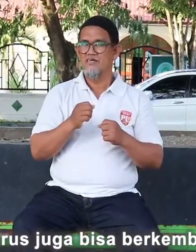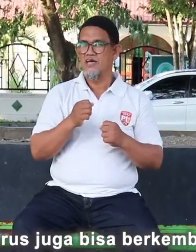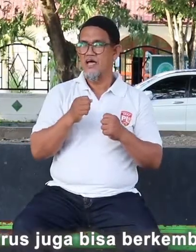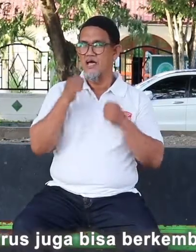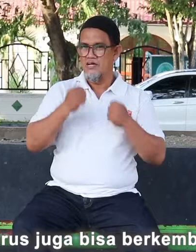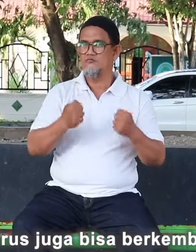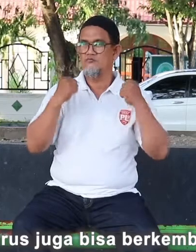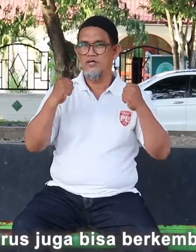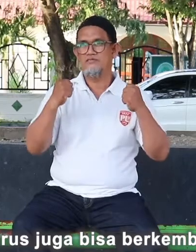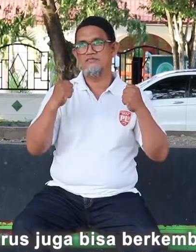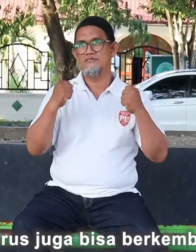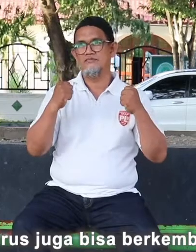didiskriminasi.